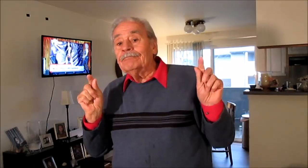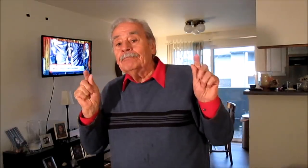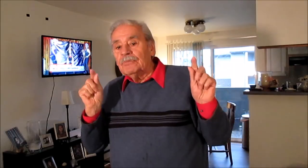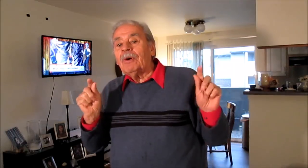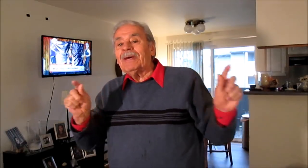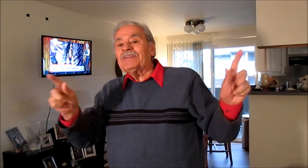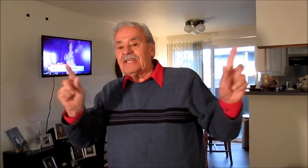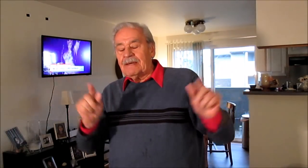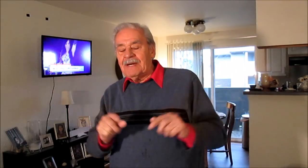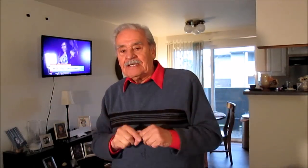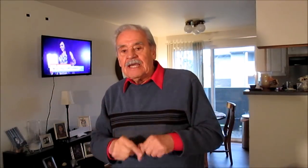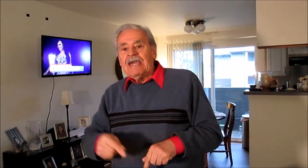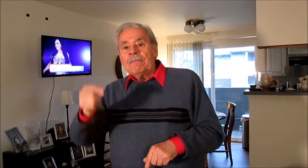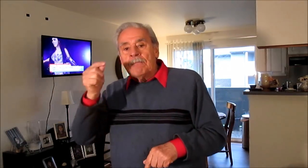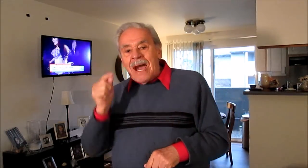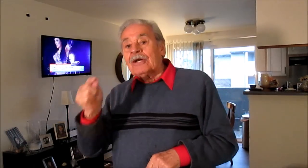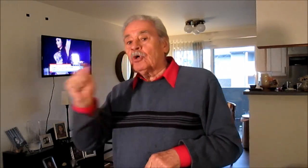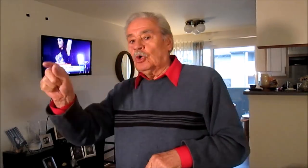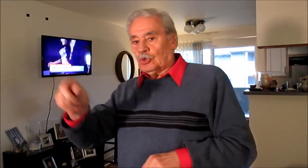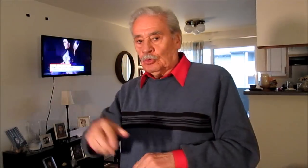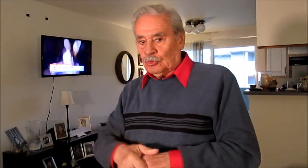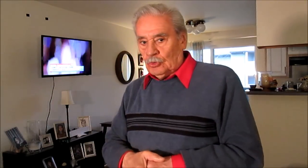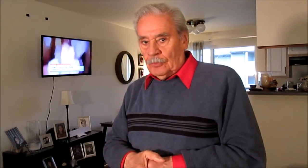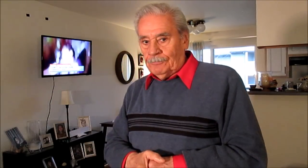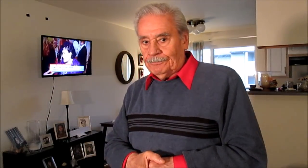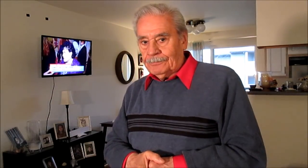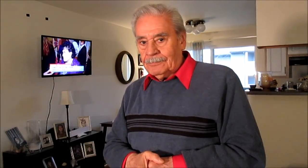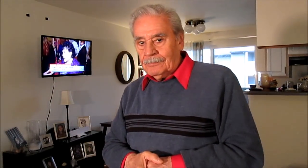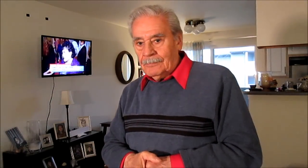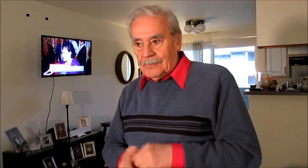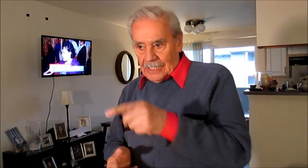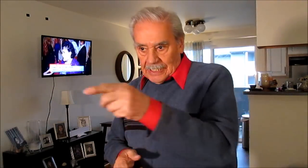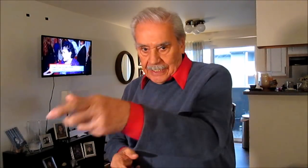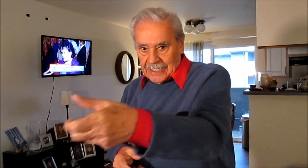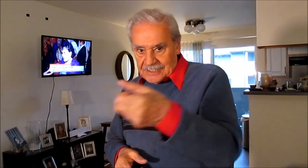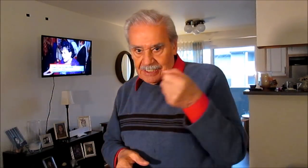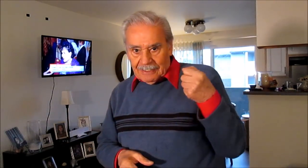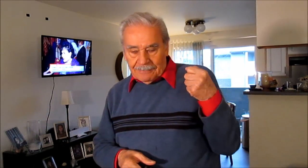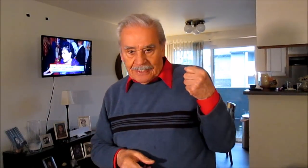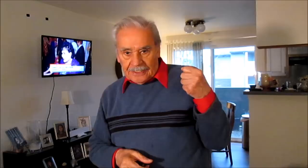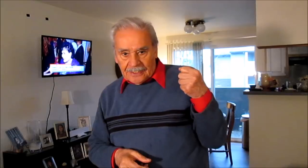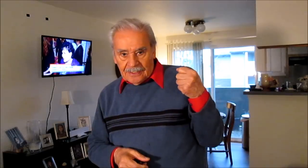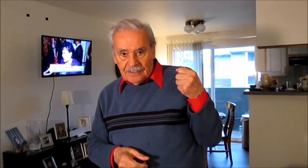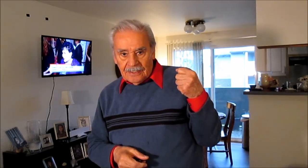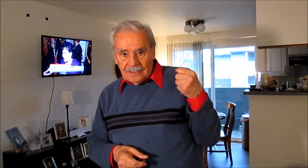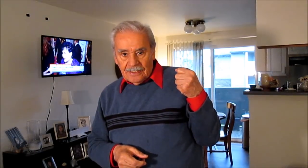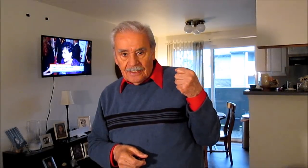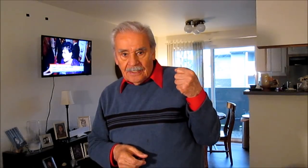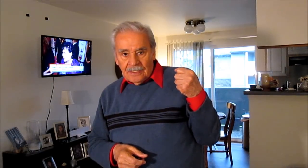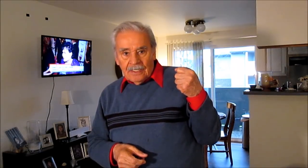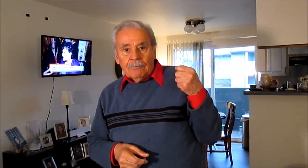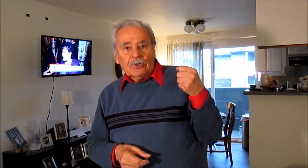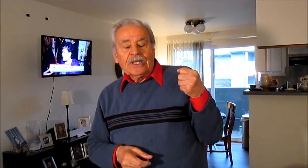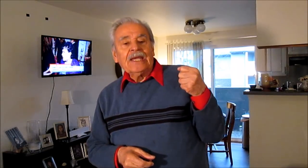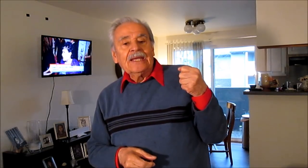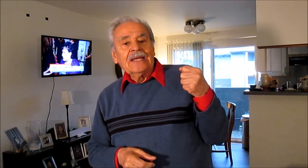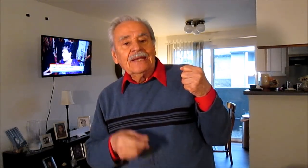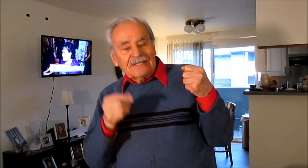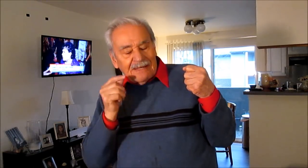yo avanzaría más, es más corrupto que el que cazaba a la manija. Porque, ¿saben